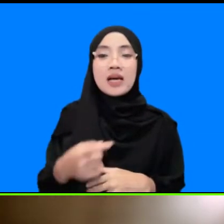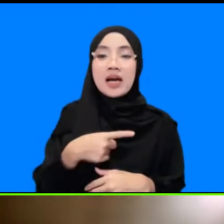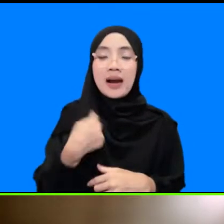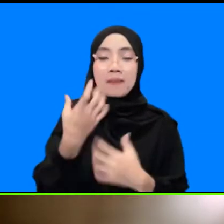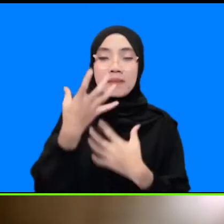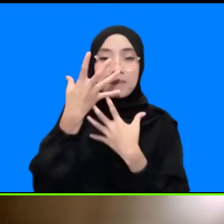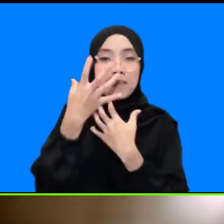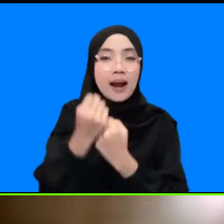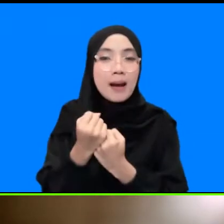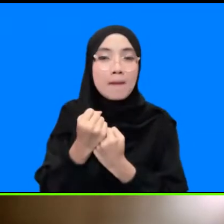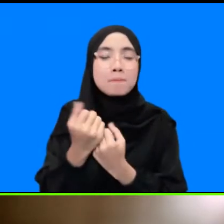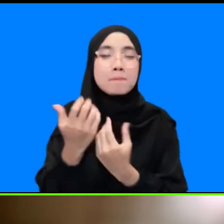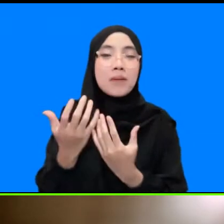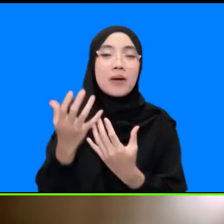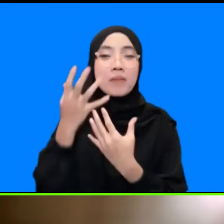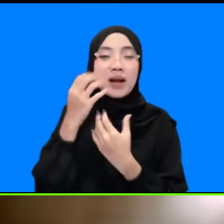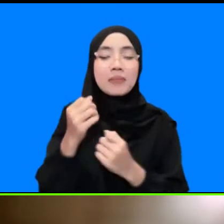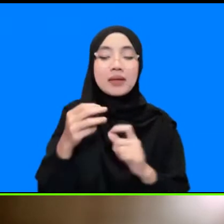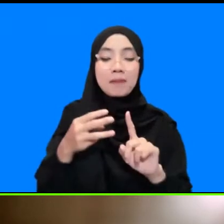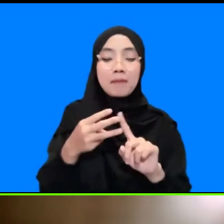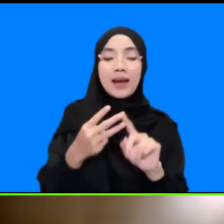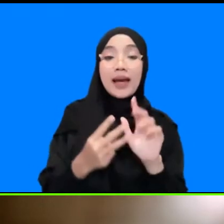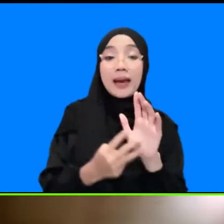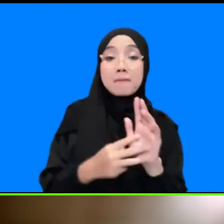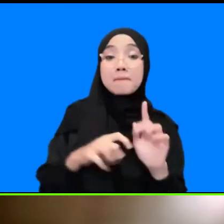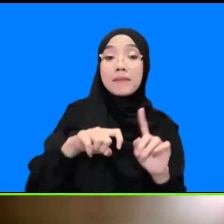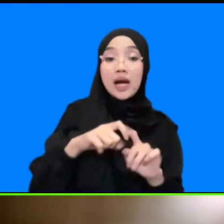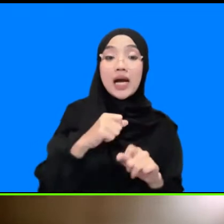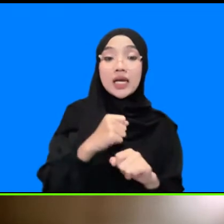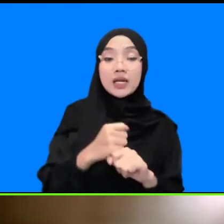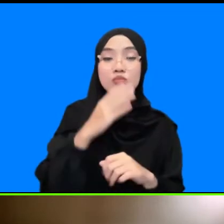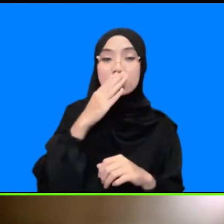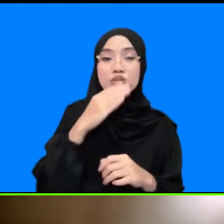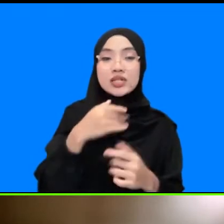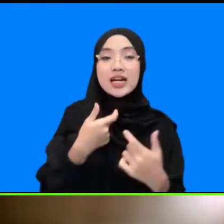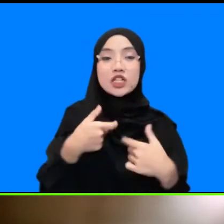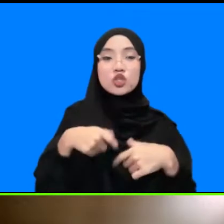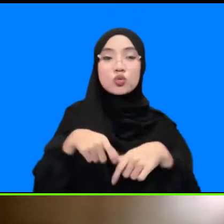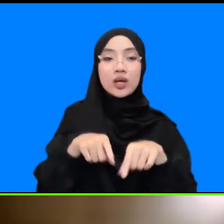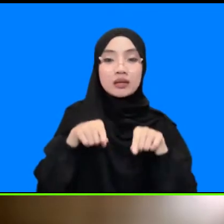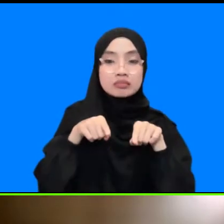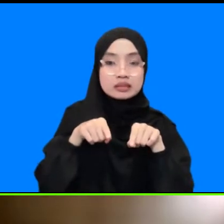dari BMKG punya ada keselarasan baik